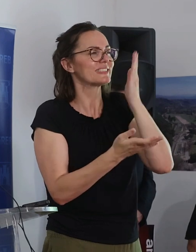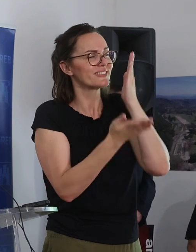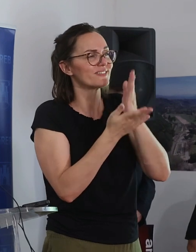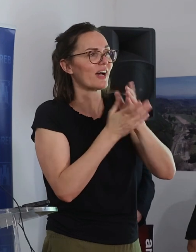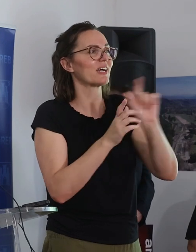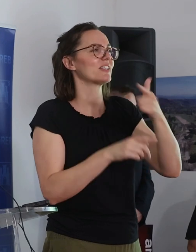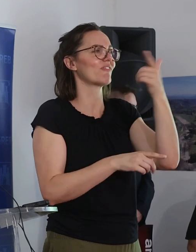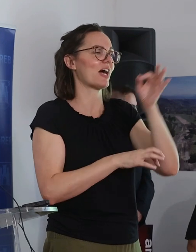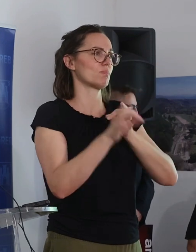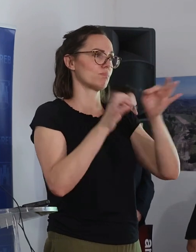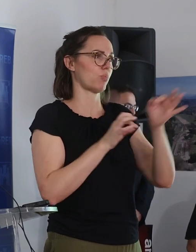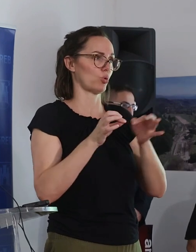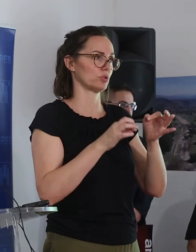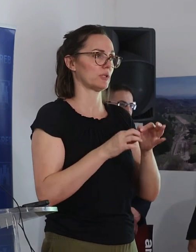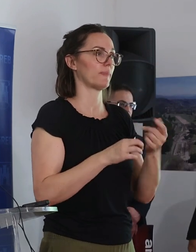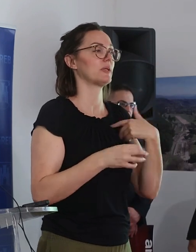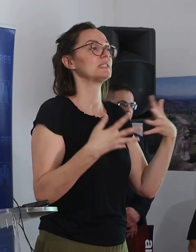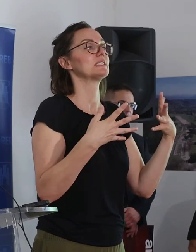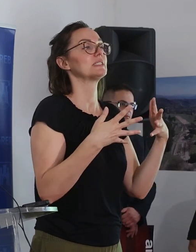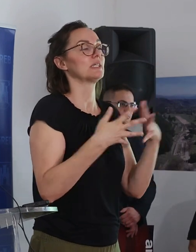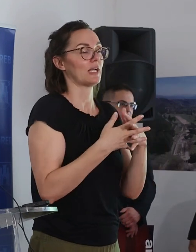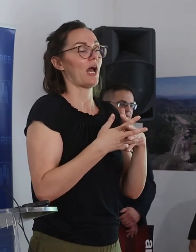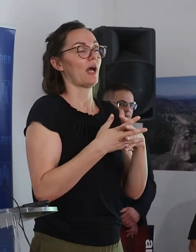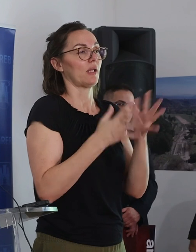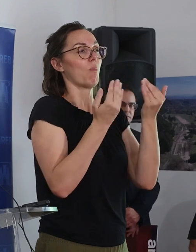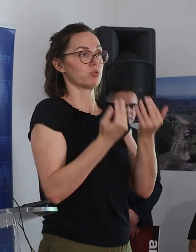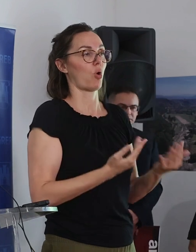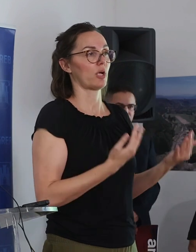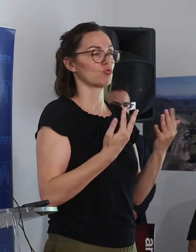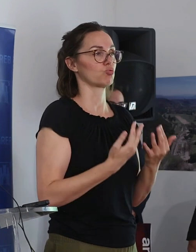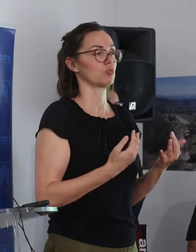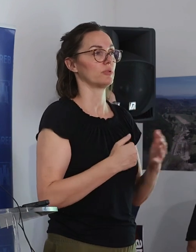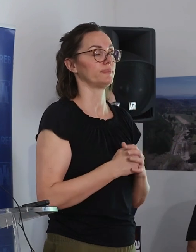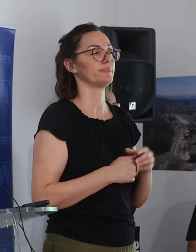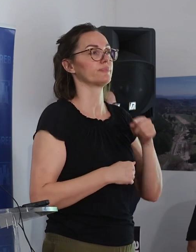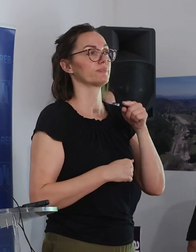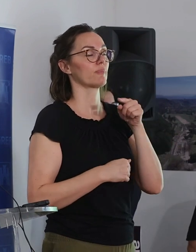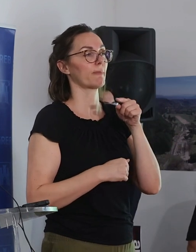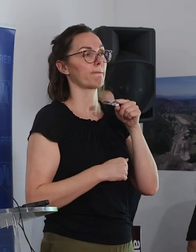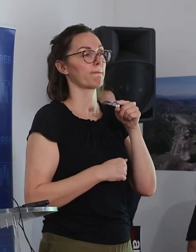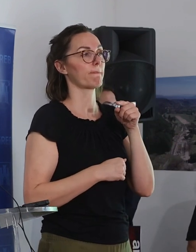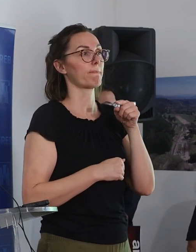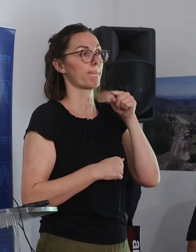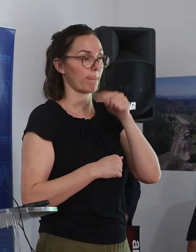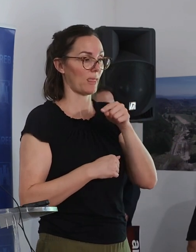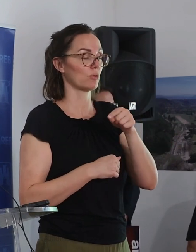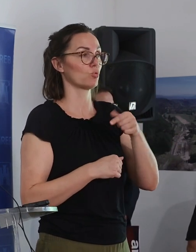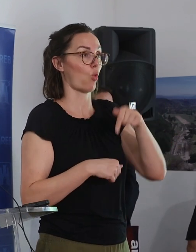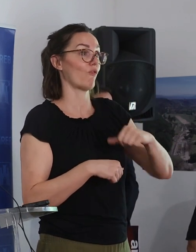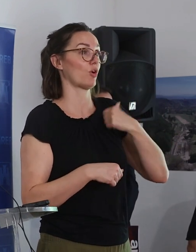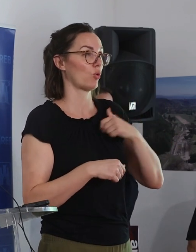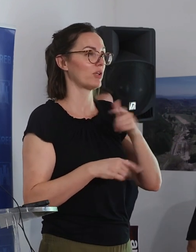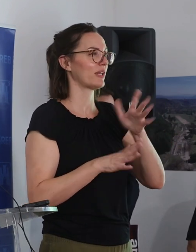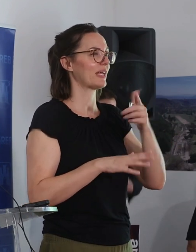prijatne zgrade sa 20% iz gradskog proračuna i za tu svrhu je u proračunu ove